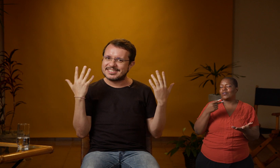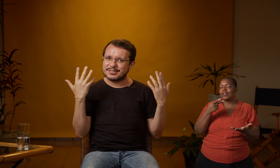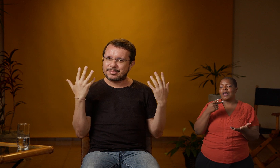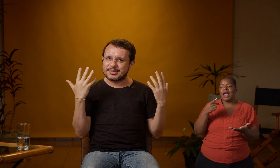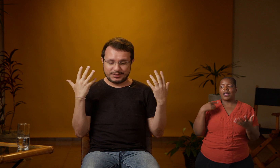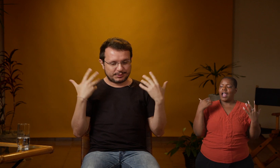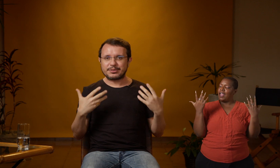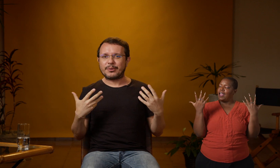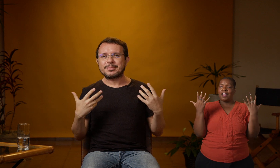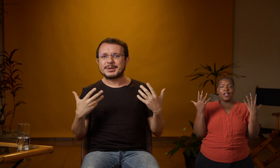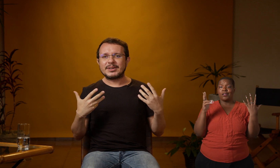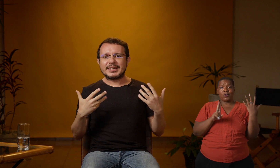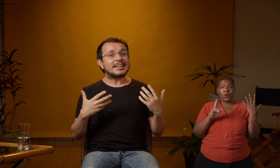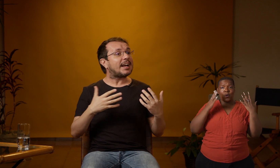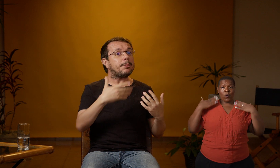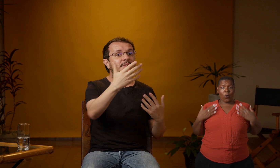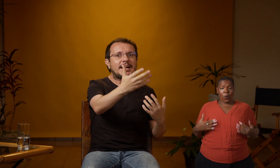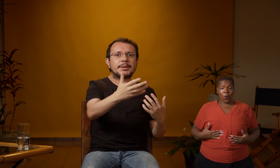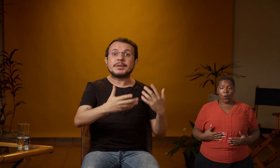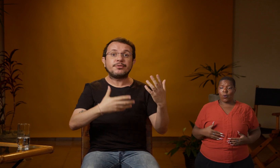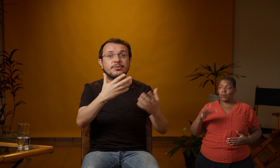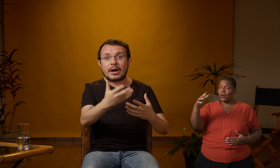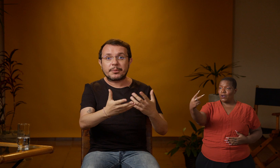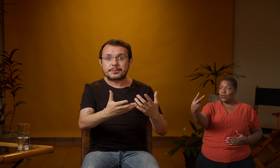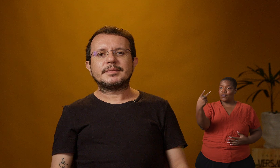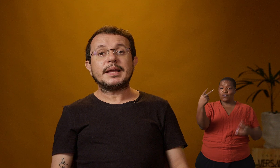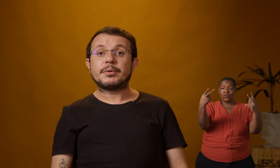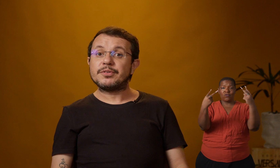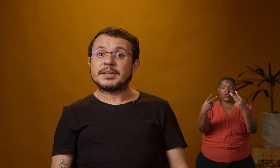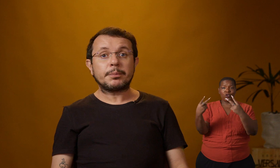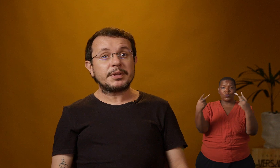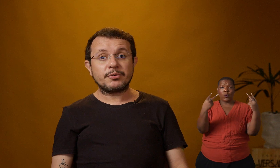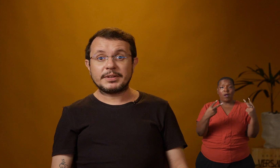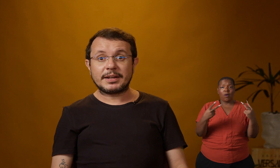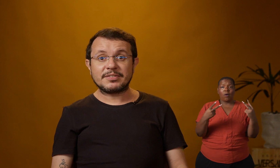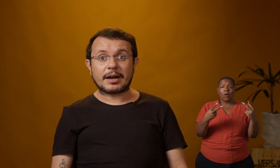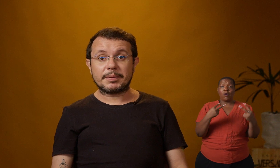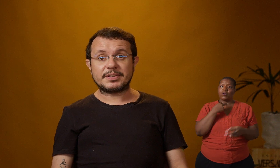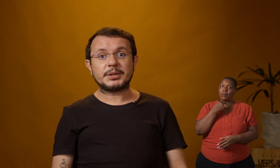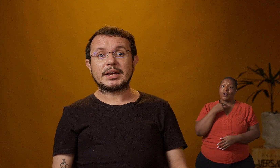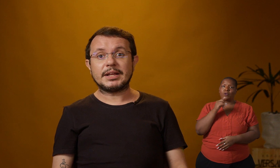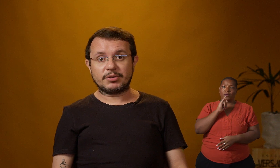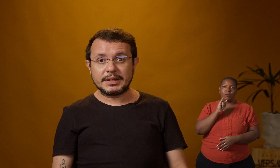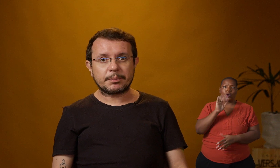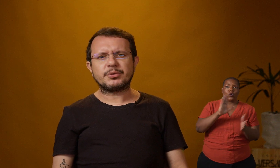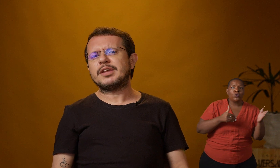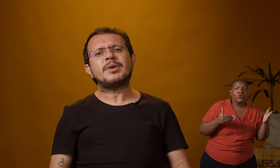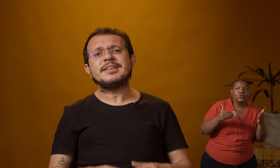acessível para a gente, o nosso corpo. E ela é captada pelo visual. E é por isso que não podemos generalizar, pensando que a legenda em português vai